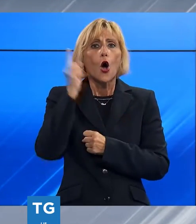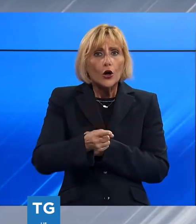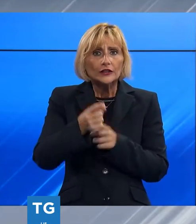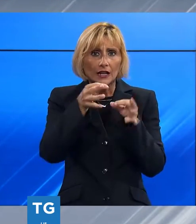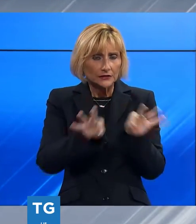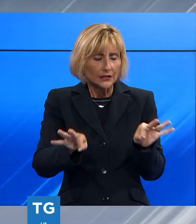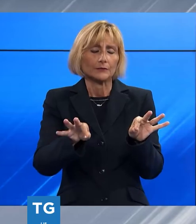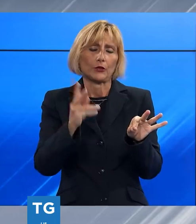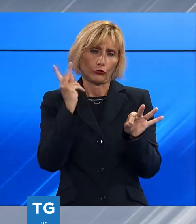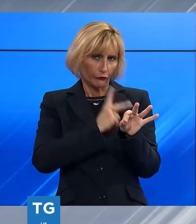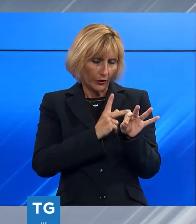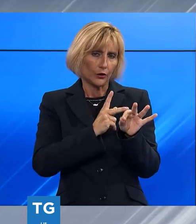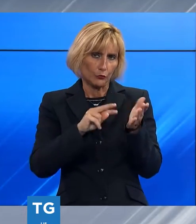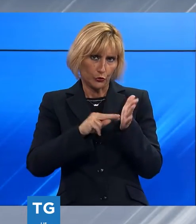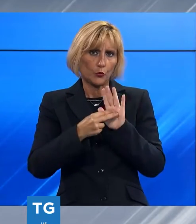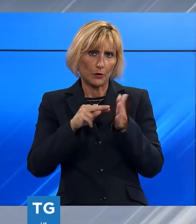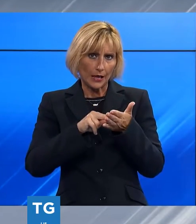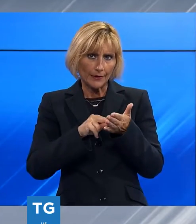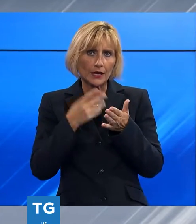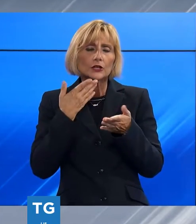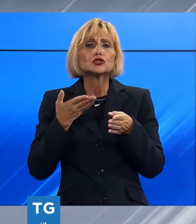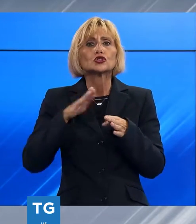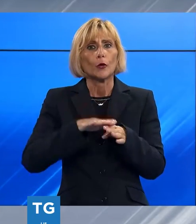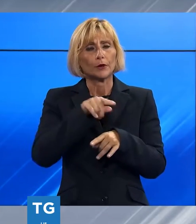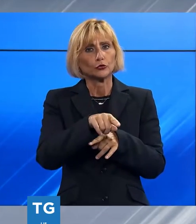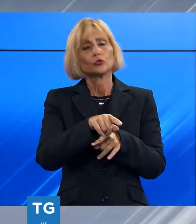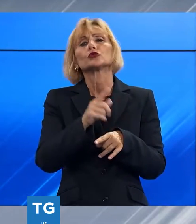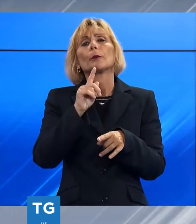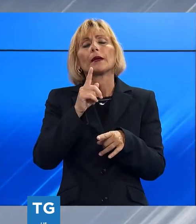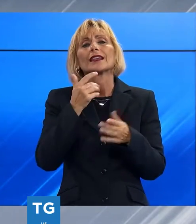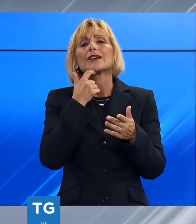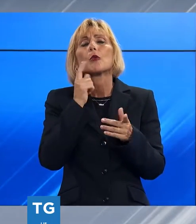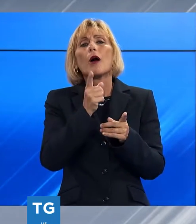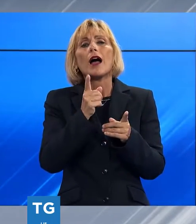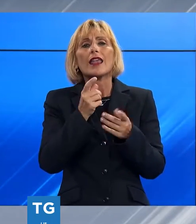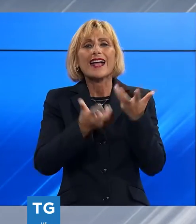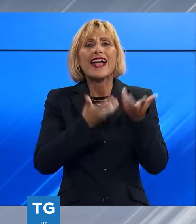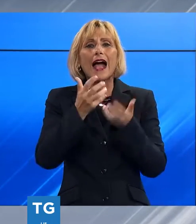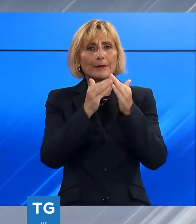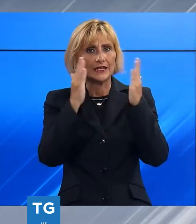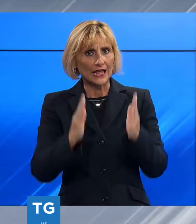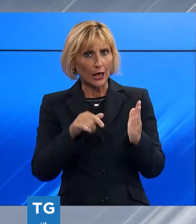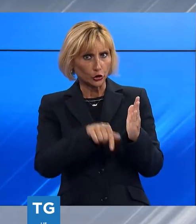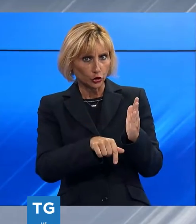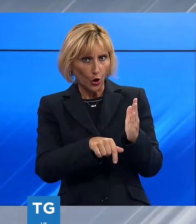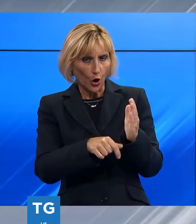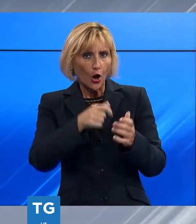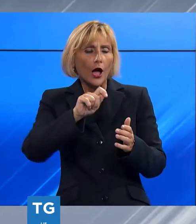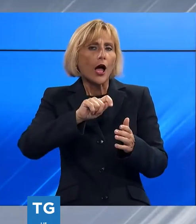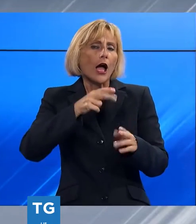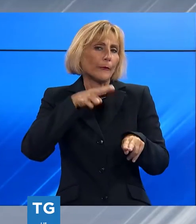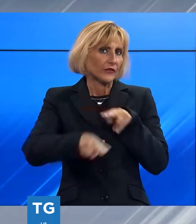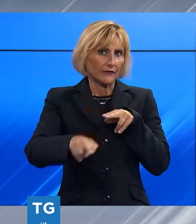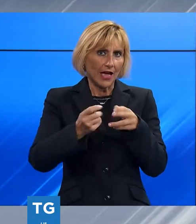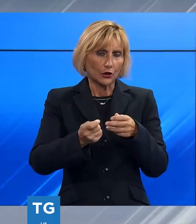modo nella parte in cui si parla della non accensione dei caminetti. Quindi è urgente ora, in